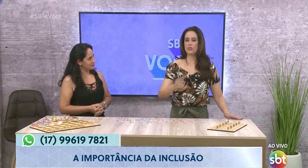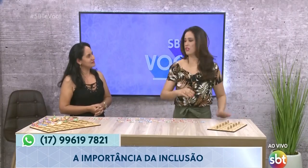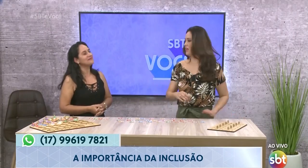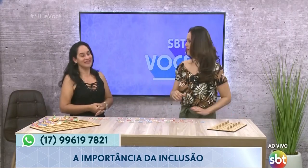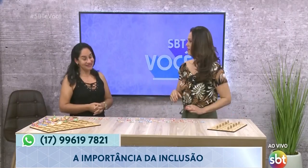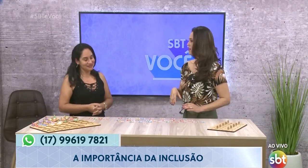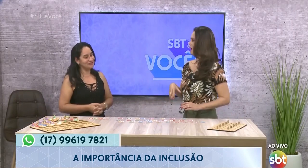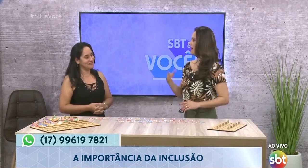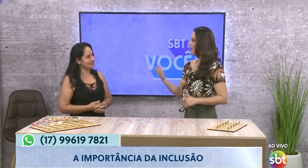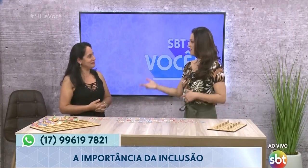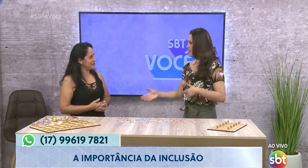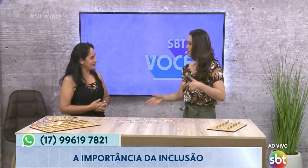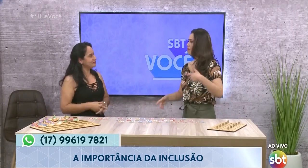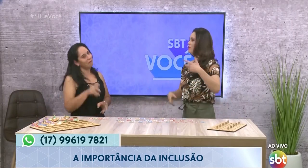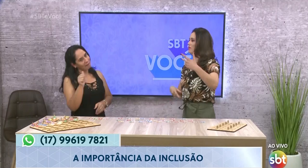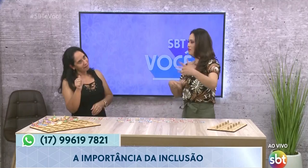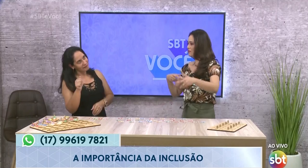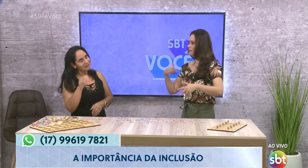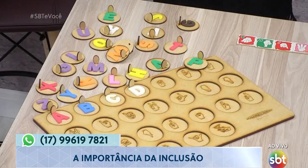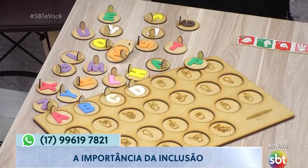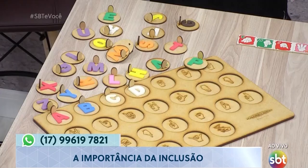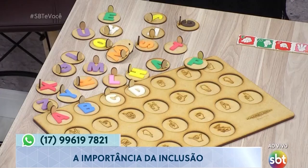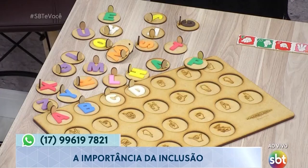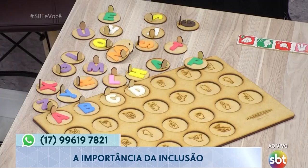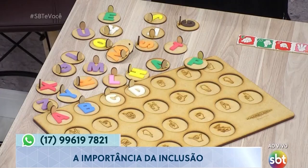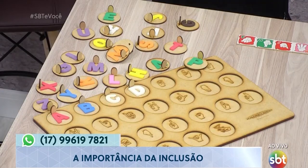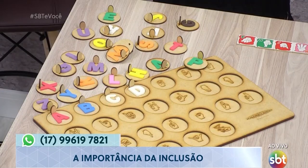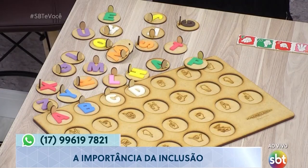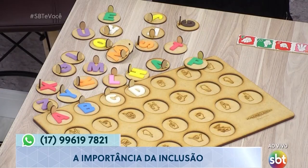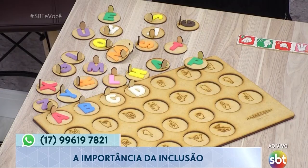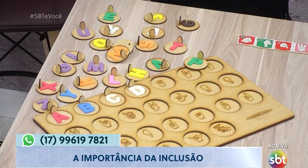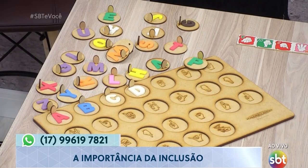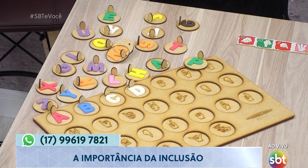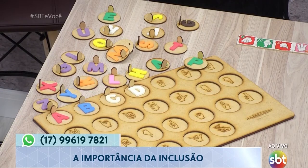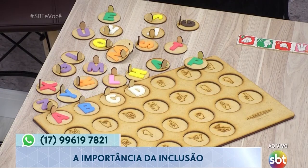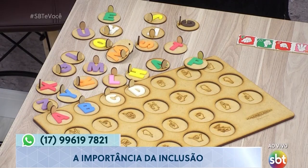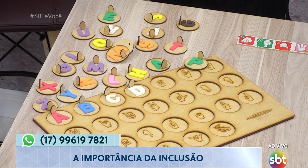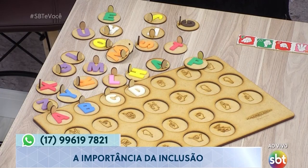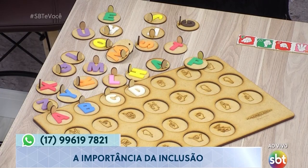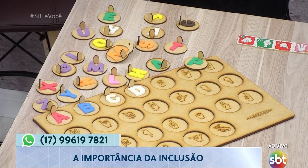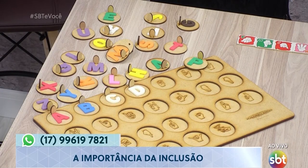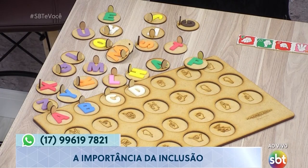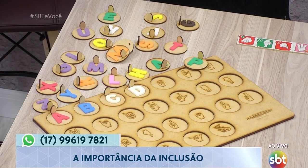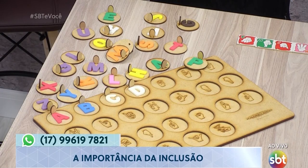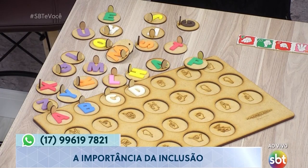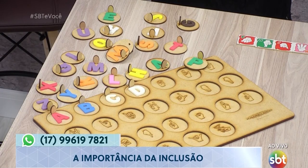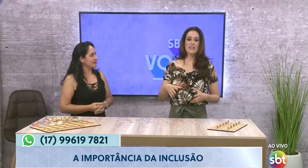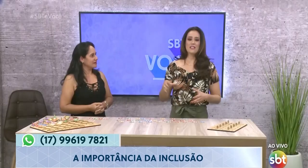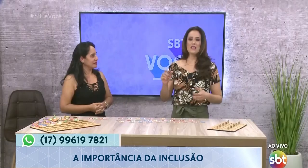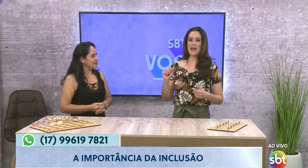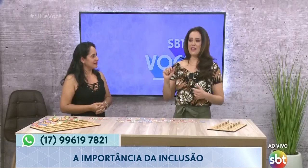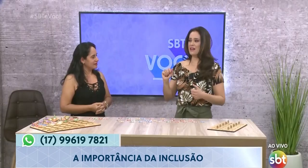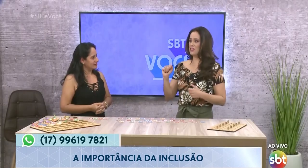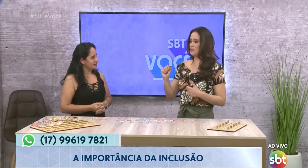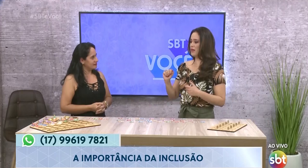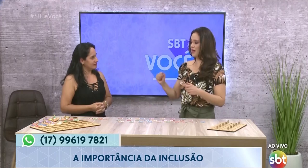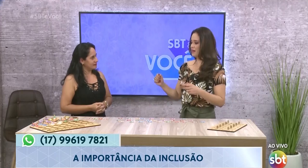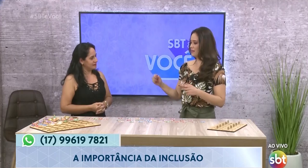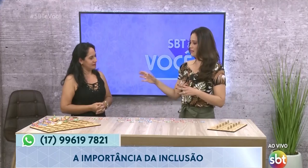Xuxa, né? Isso, exatamente. Ah, amor, bem de baixinho, né? Isso, E aí, né, eu lembro disso da minha infância. Então, assim, a gente pegar na